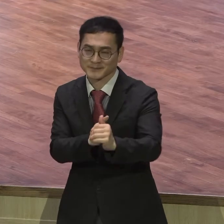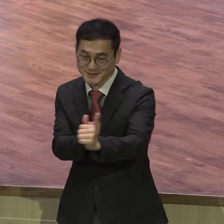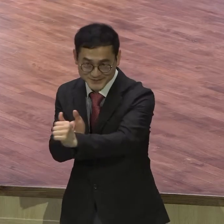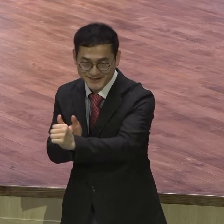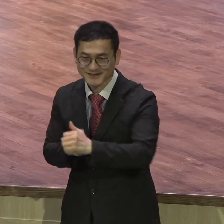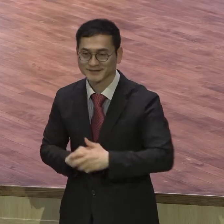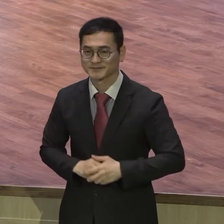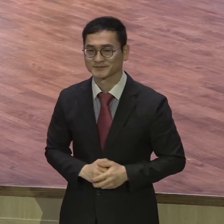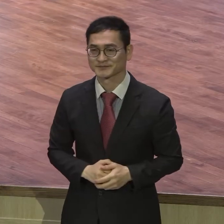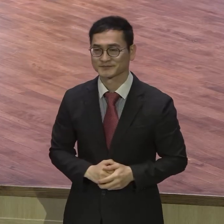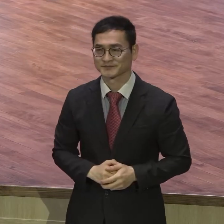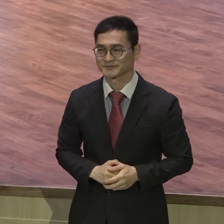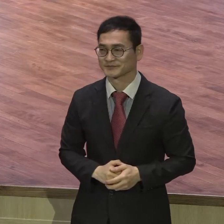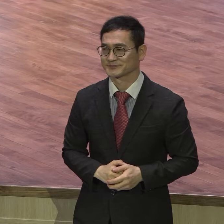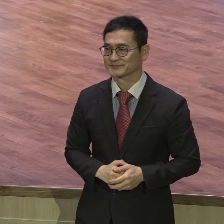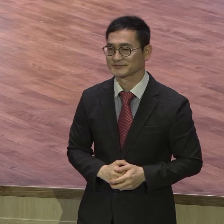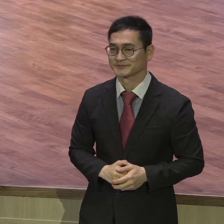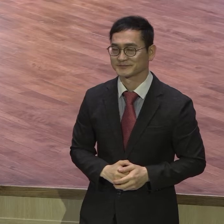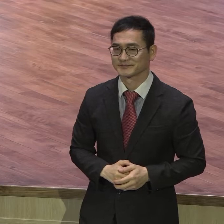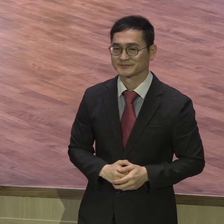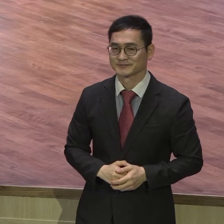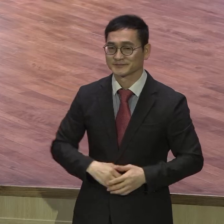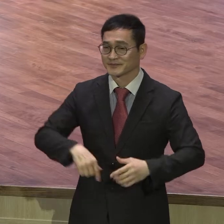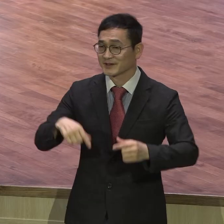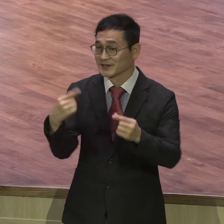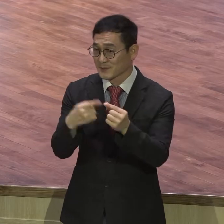축복합니다. 그럼 첫째로 온전한 순종입니다.